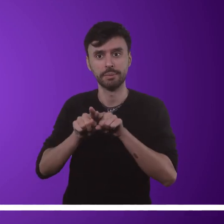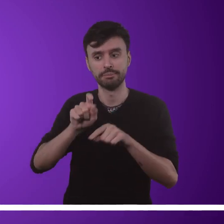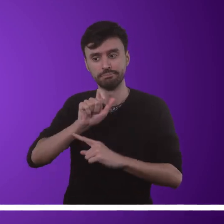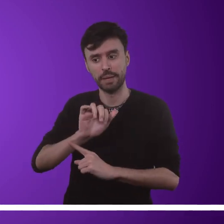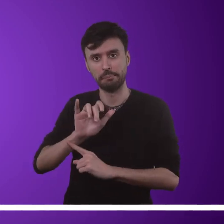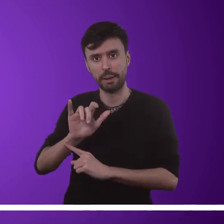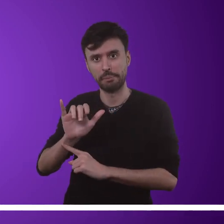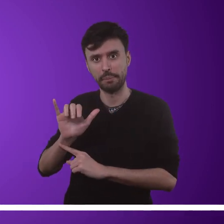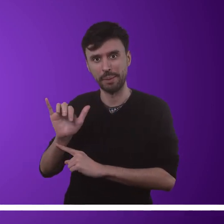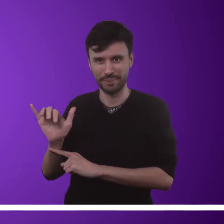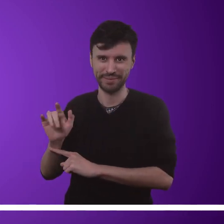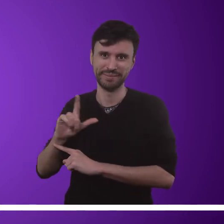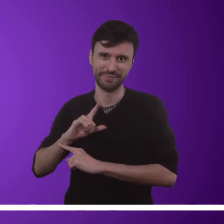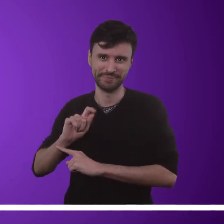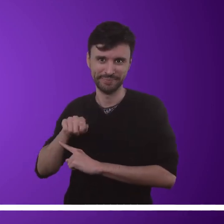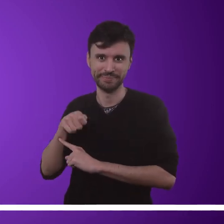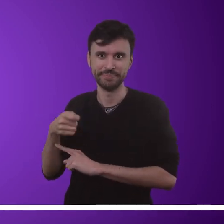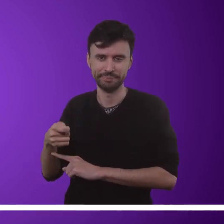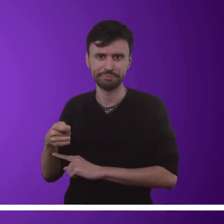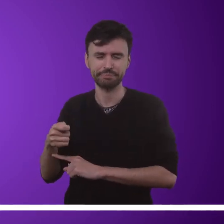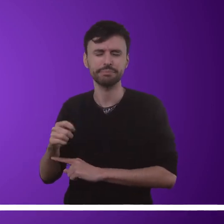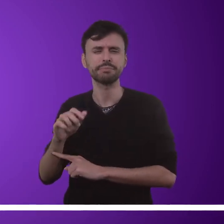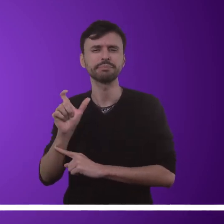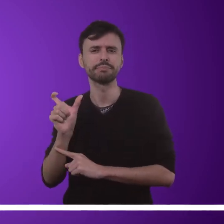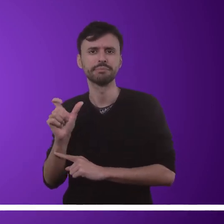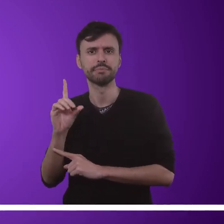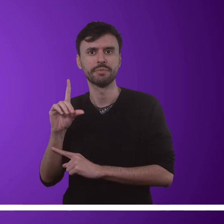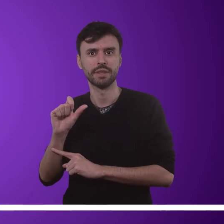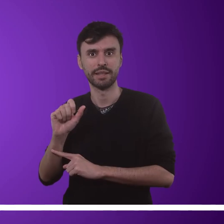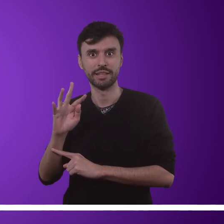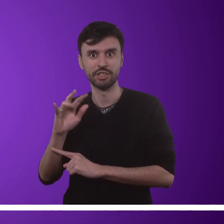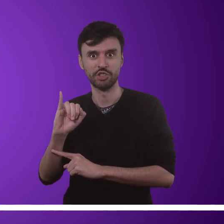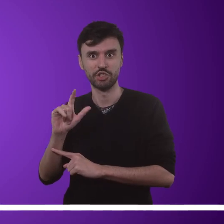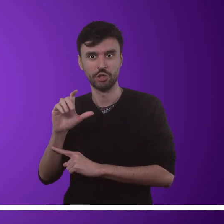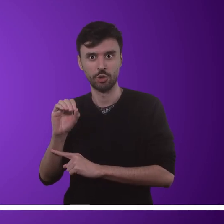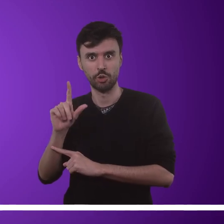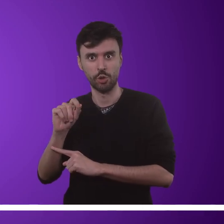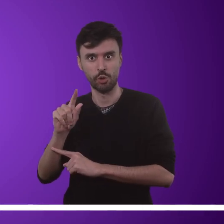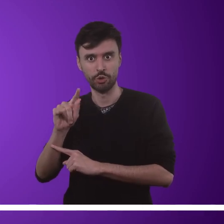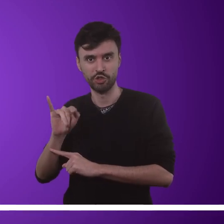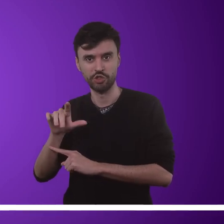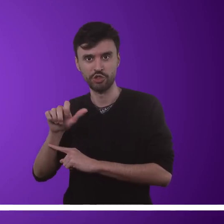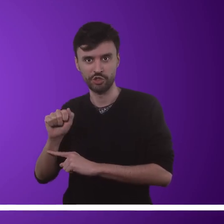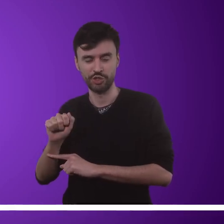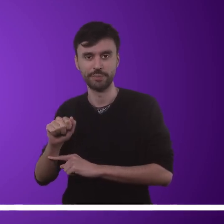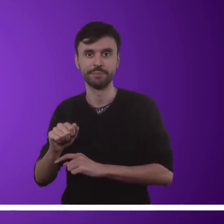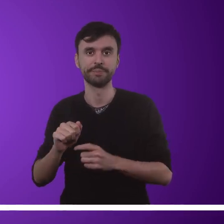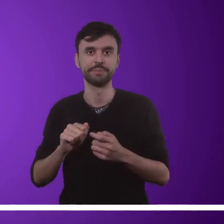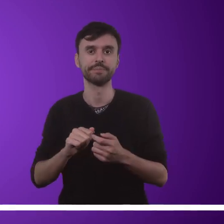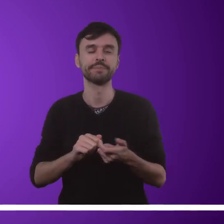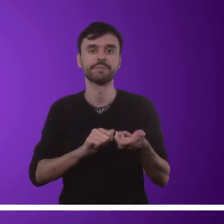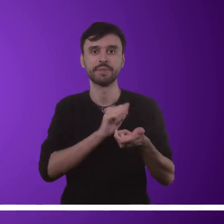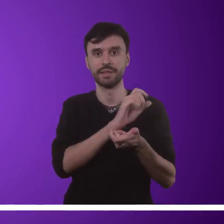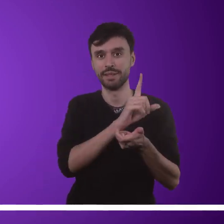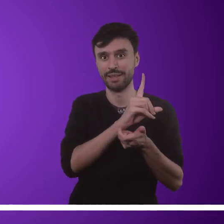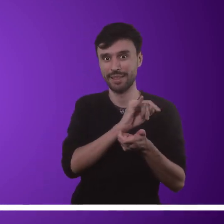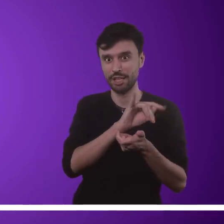datilológico. Conforme o dicionário, a palavra datilologia deriva da junção de dátilo,